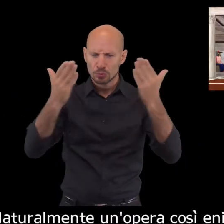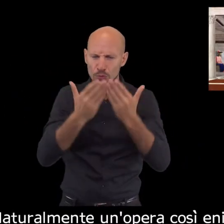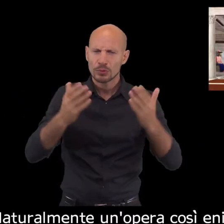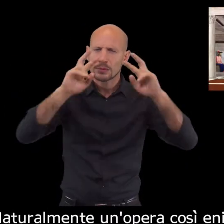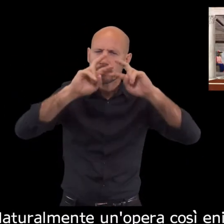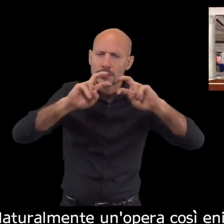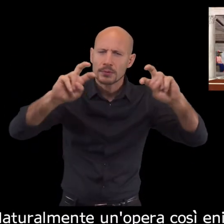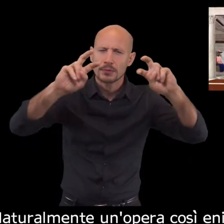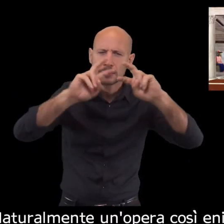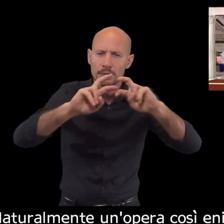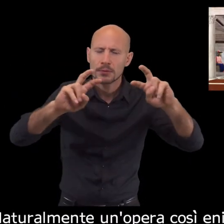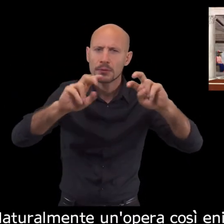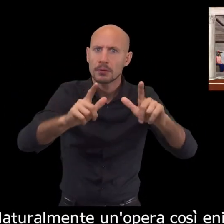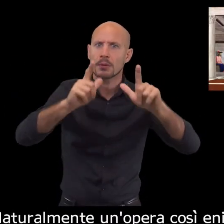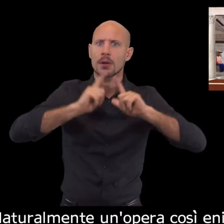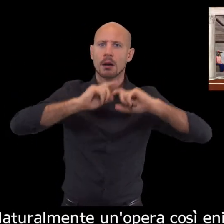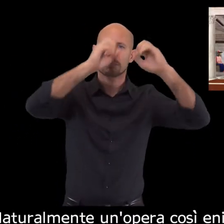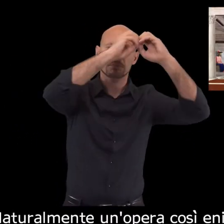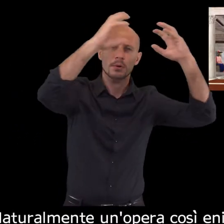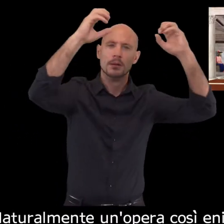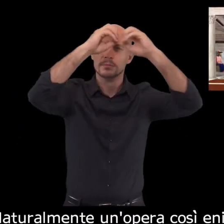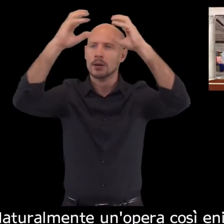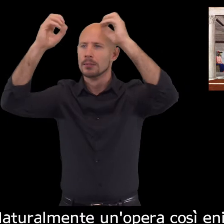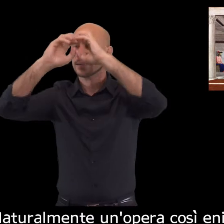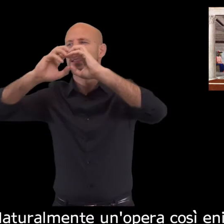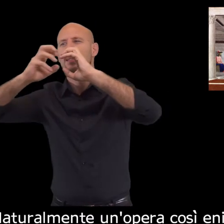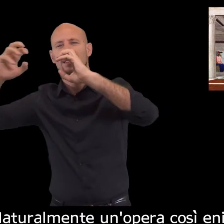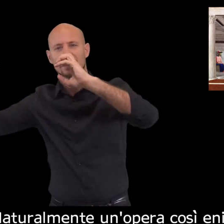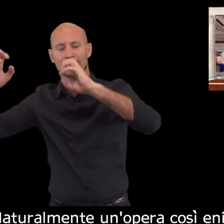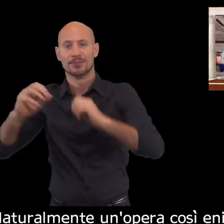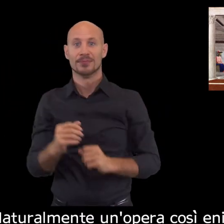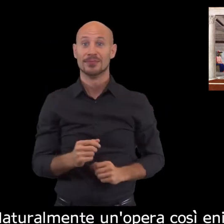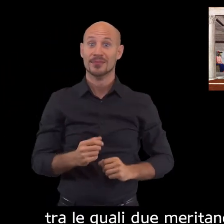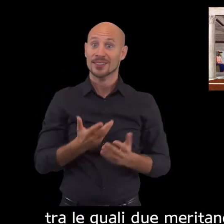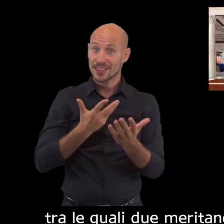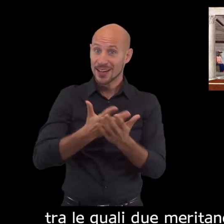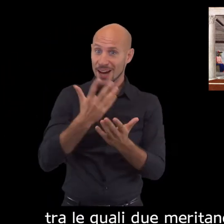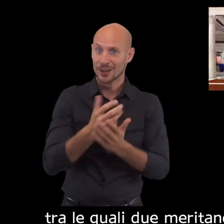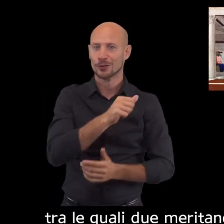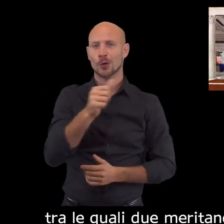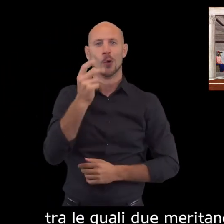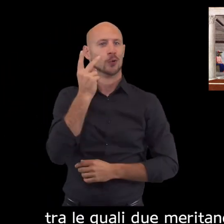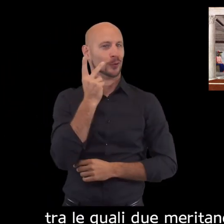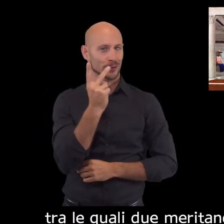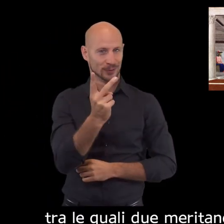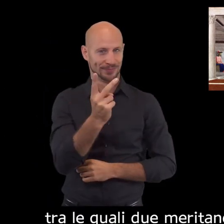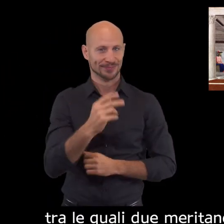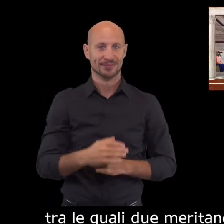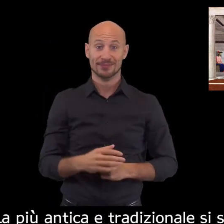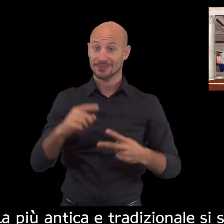Naturalmente, un'opera così enigmatica ha generato tante interpretazioni, tra le quali due meritano di essere raccontate. La